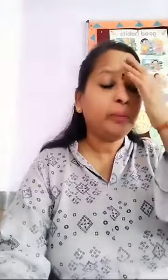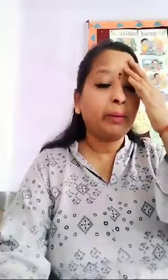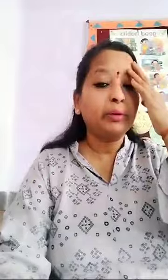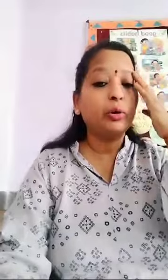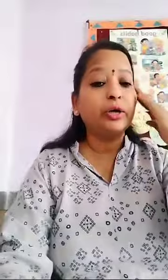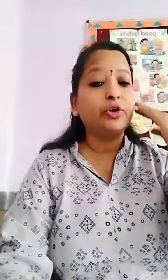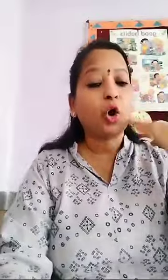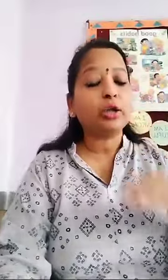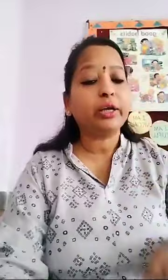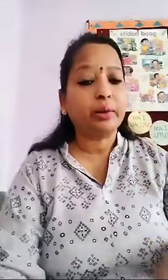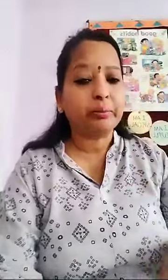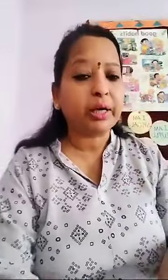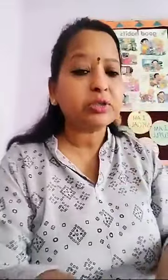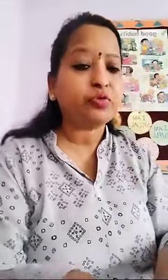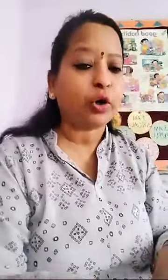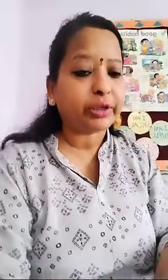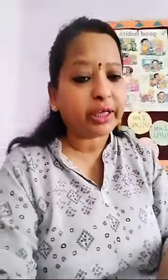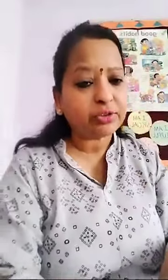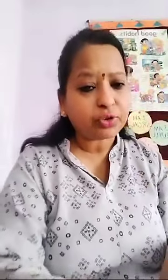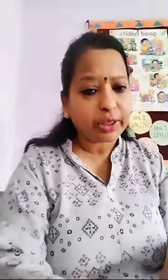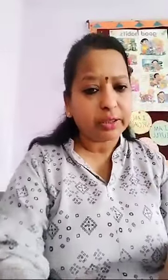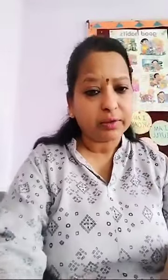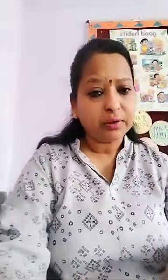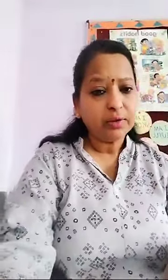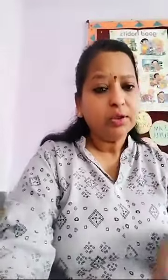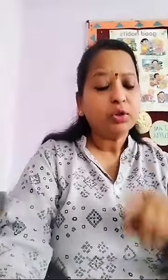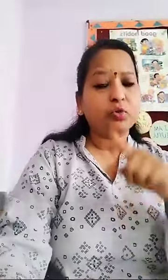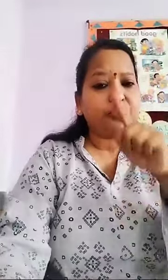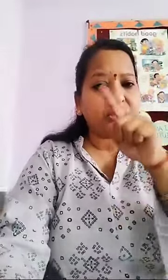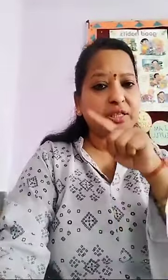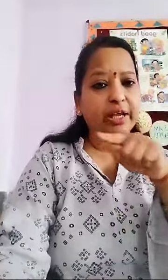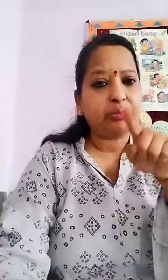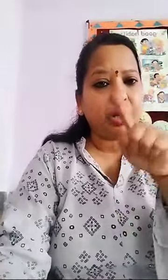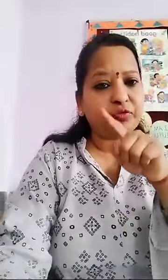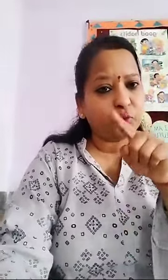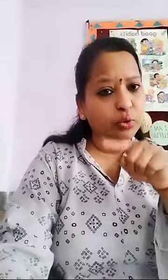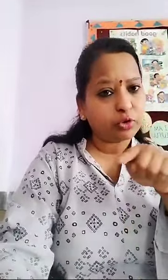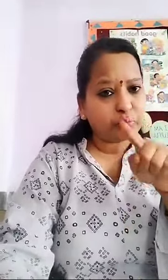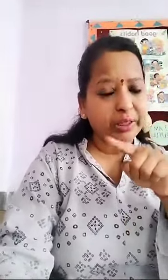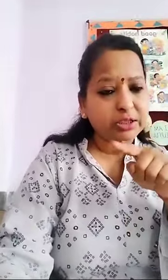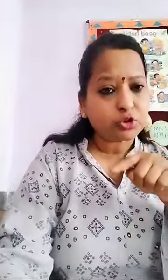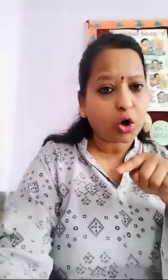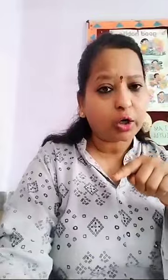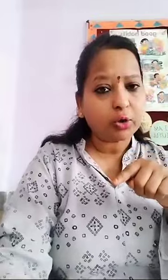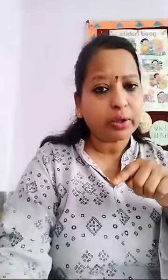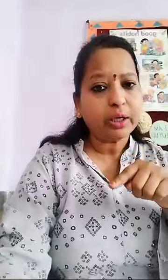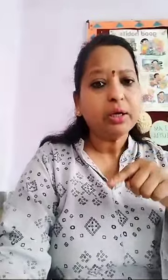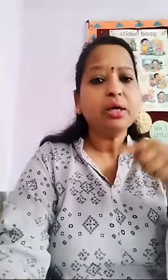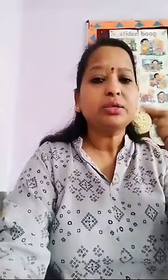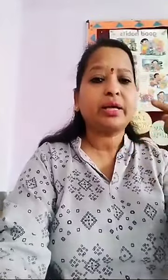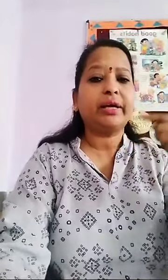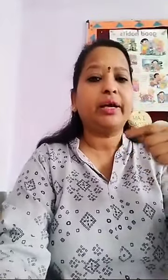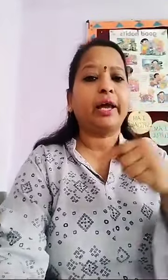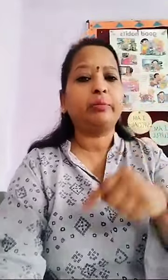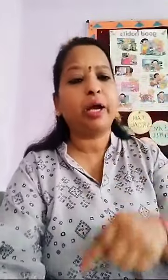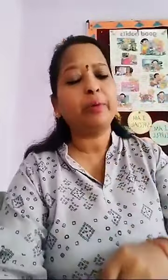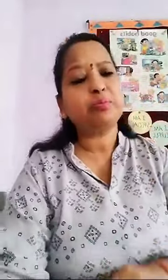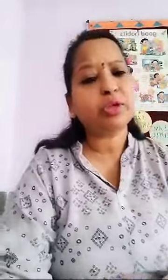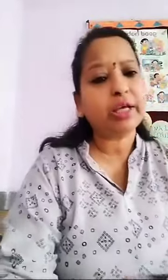Draw the numbers 43 43 तो first line में आप 4 beats draw करोगे second line में आप 3 की beats draw